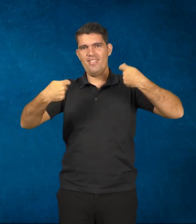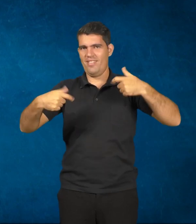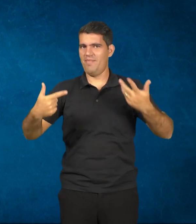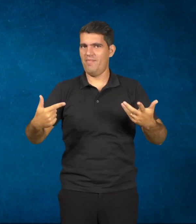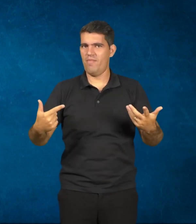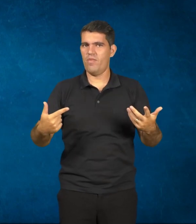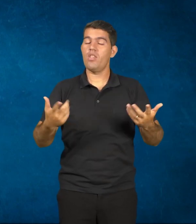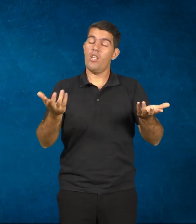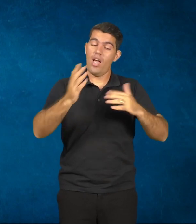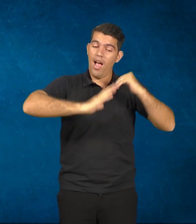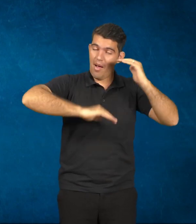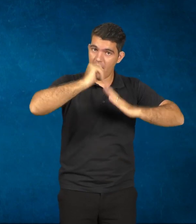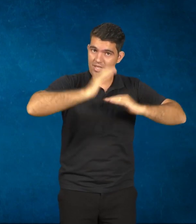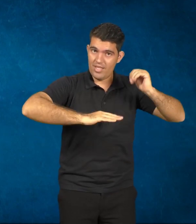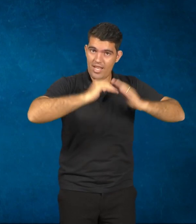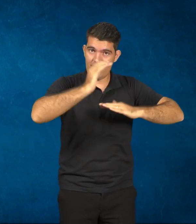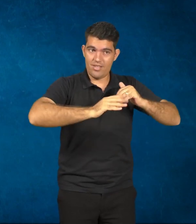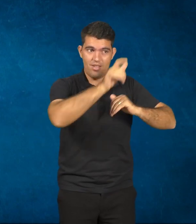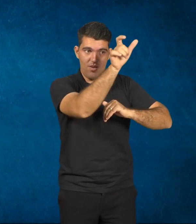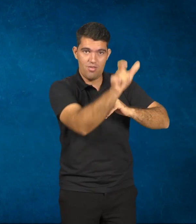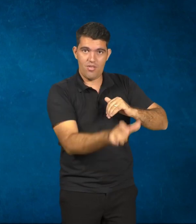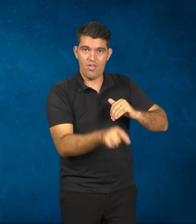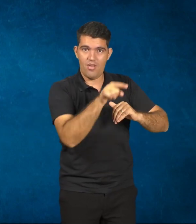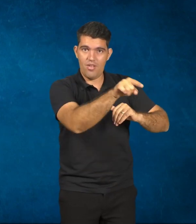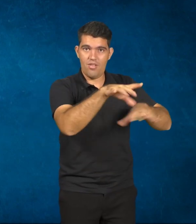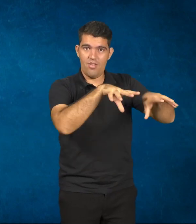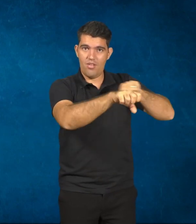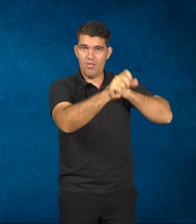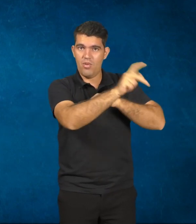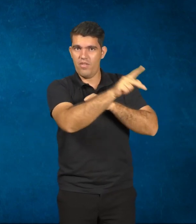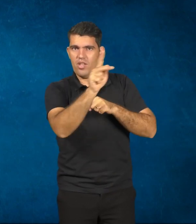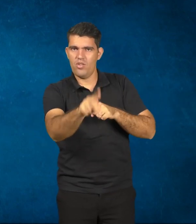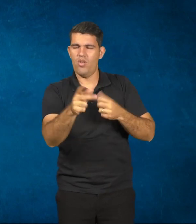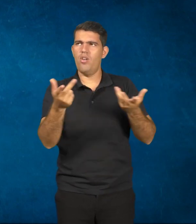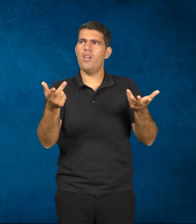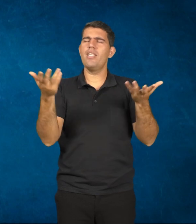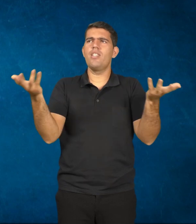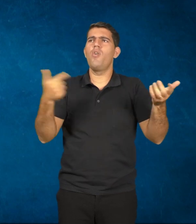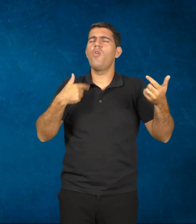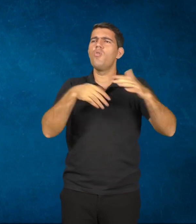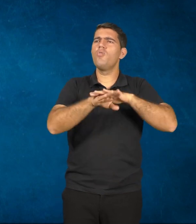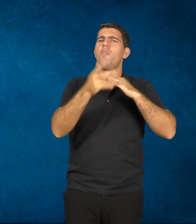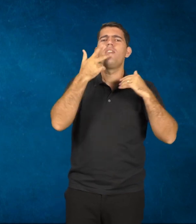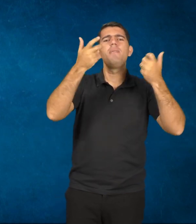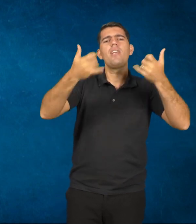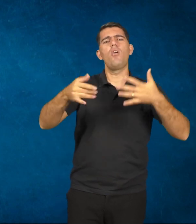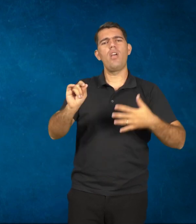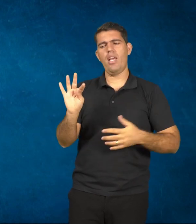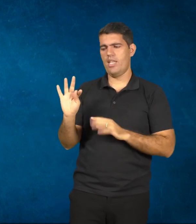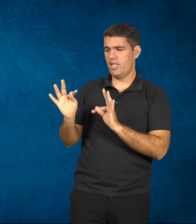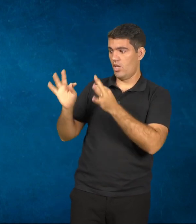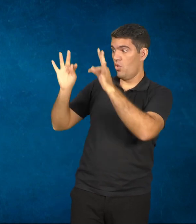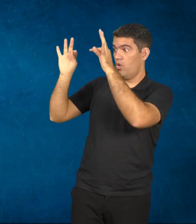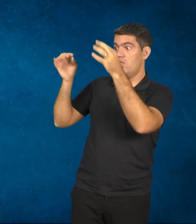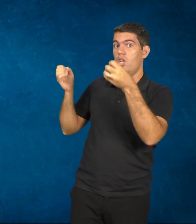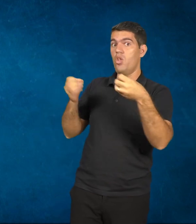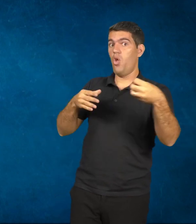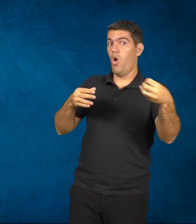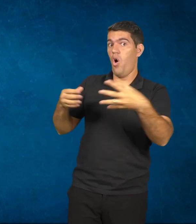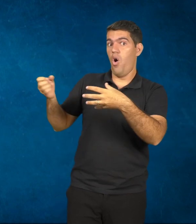capacitação, você tem que primeiro ver que a tecnologia, eu costumo dizer que a tecnologia, essas novas tecnologias, elas constituem